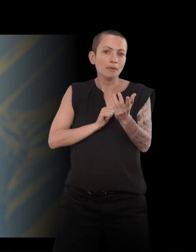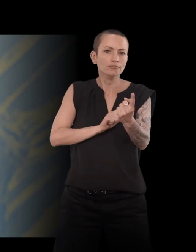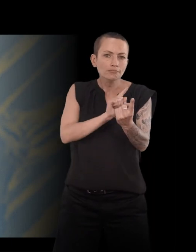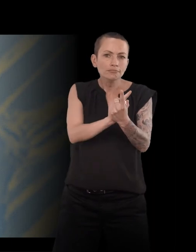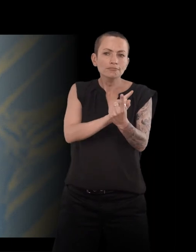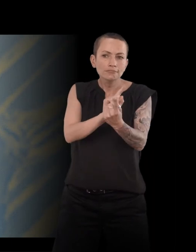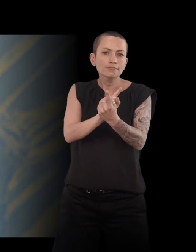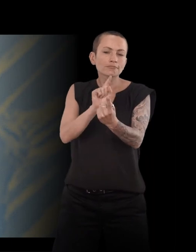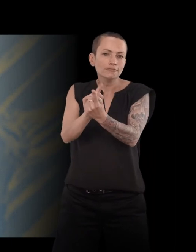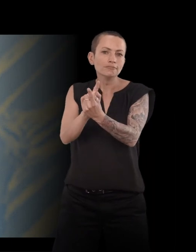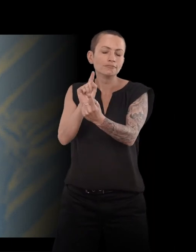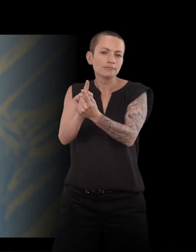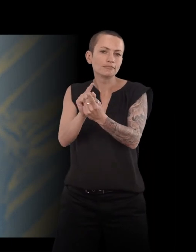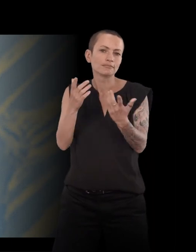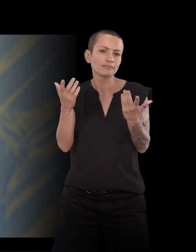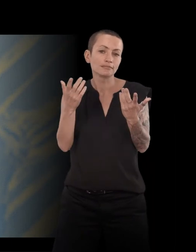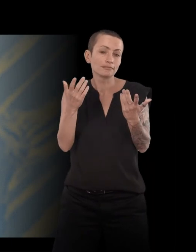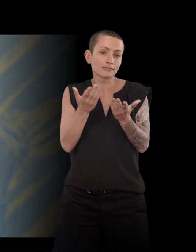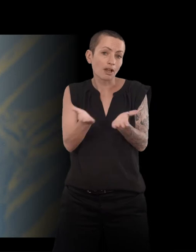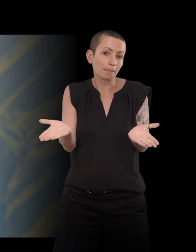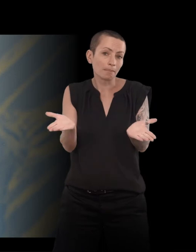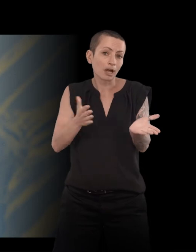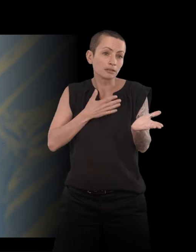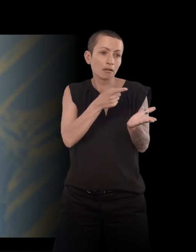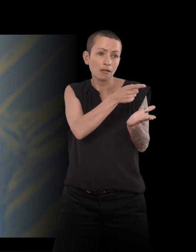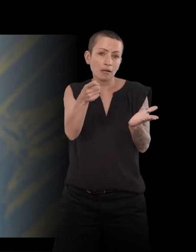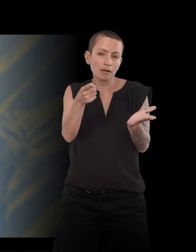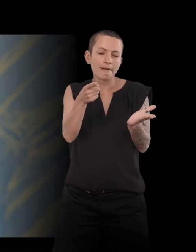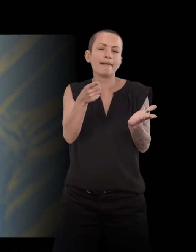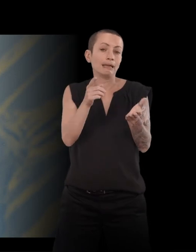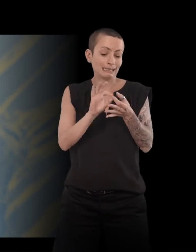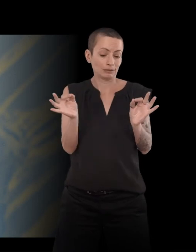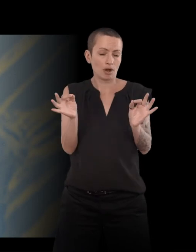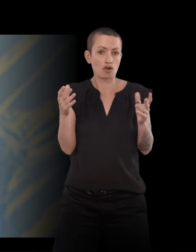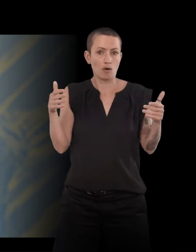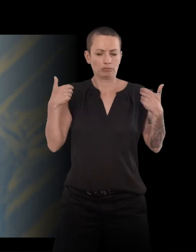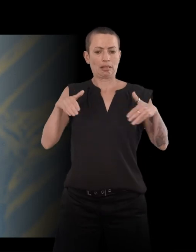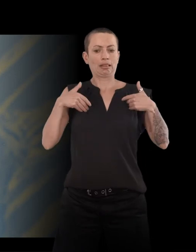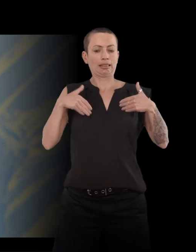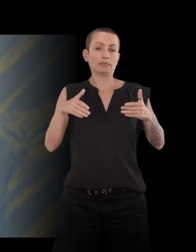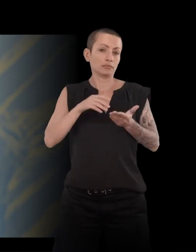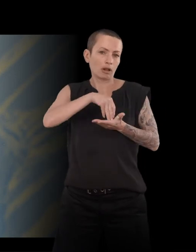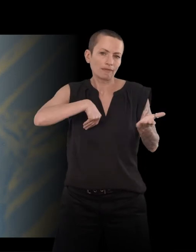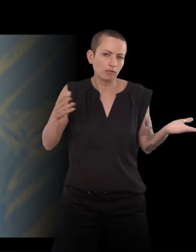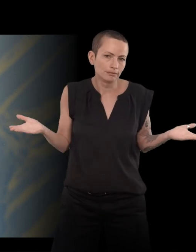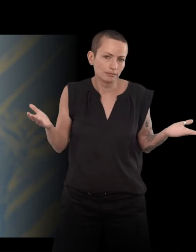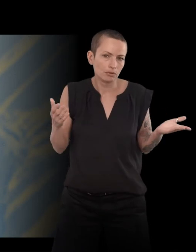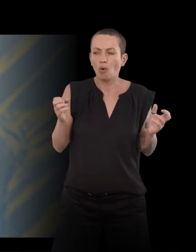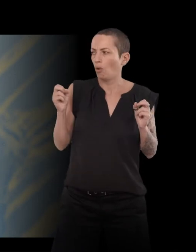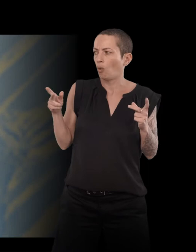histoire en l'écrivant, voilà, pour ne pouvoir passer à autre chose. Alors, j'ai dit, je vais faire ça. J'écris huit pages dans un tiroir.